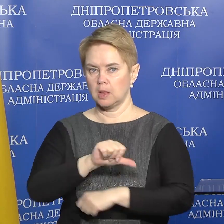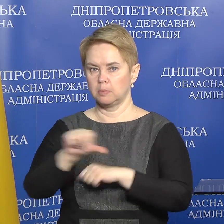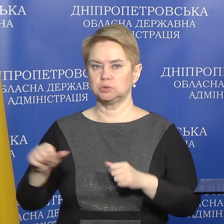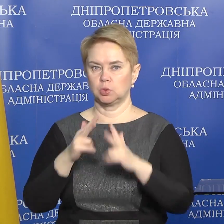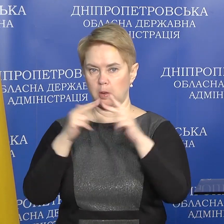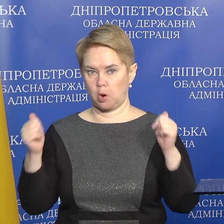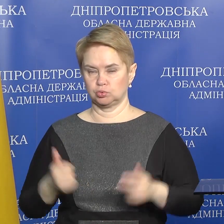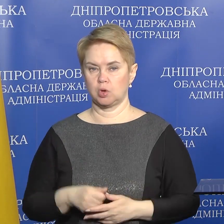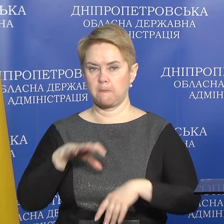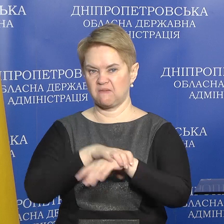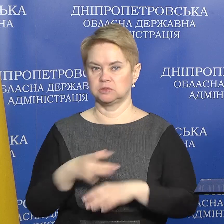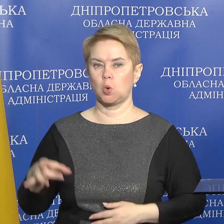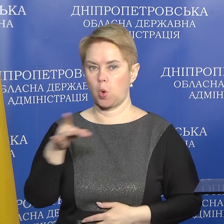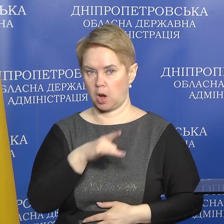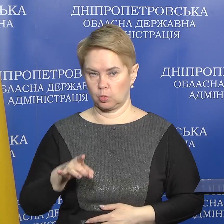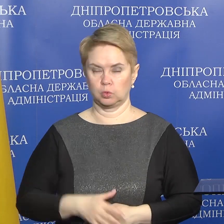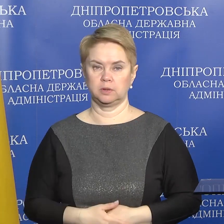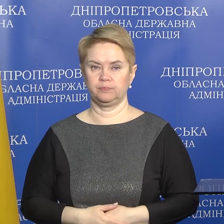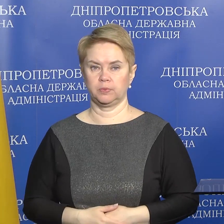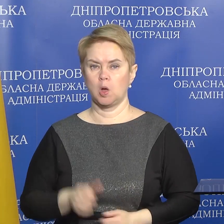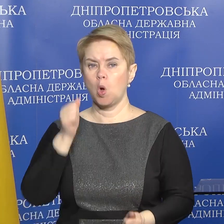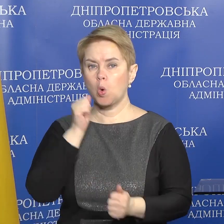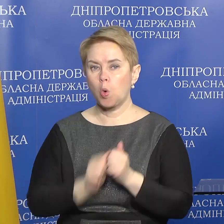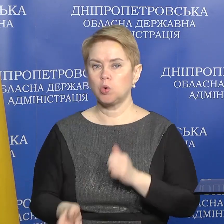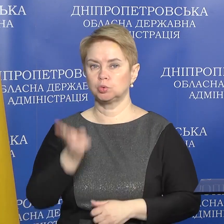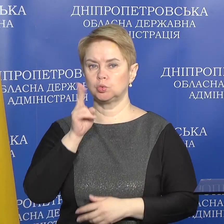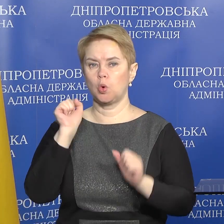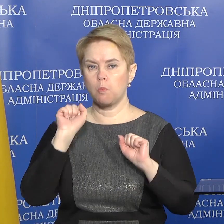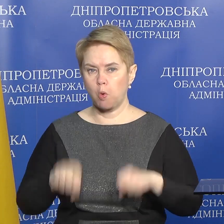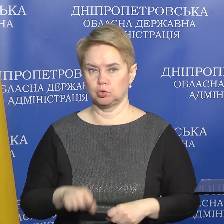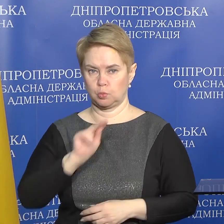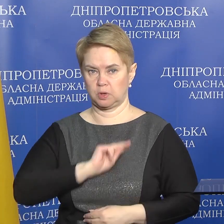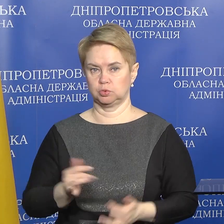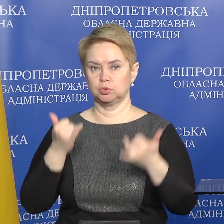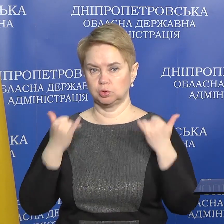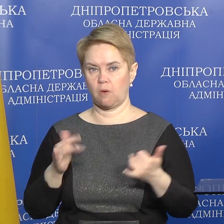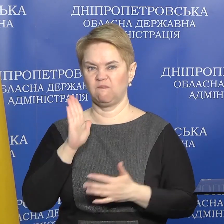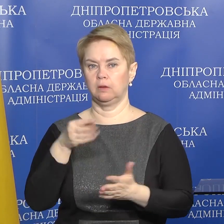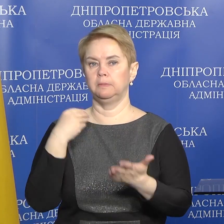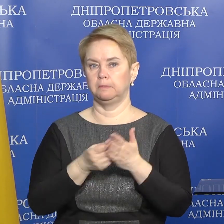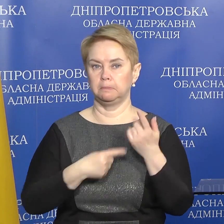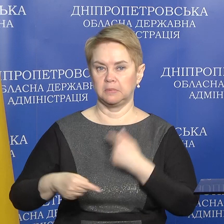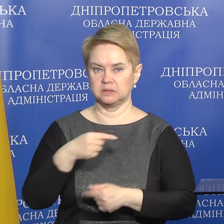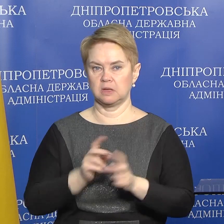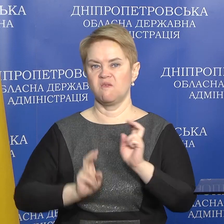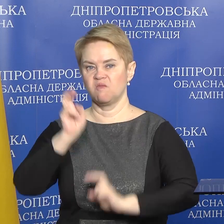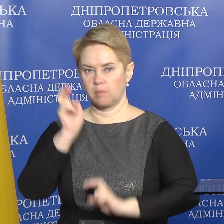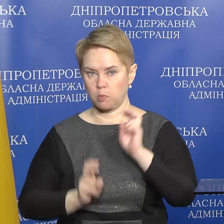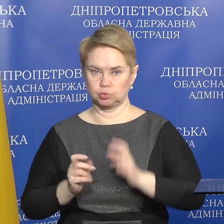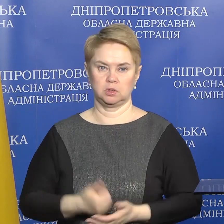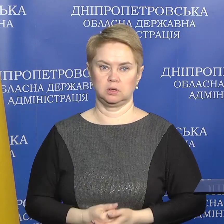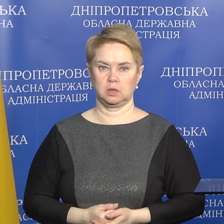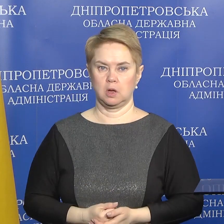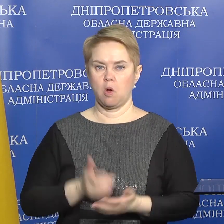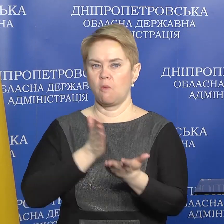Дніпропетровщини і Павлоградського району. І кожен, хто може працювати сьогодні в бізнесі, в промисловості,